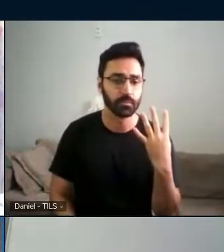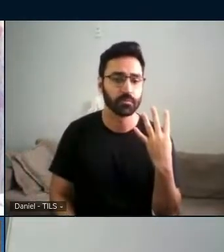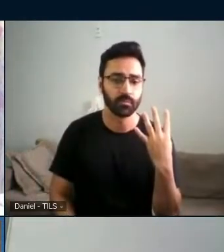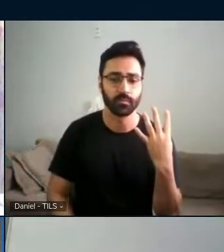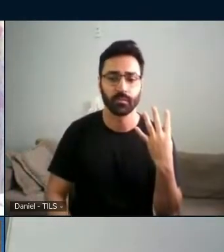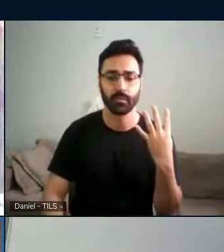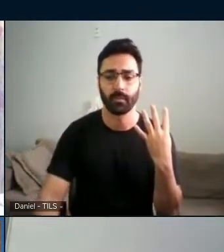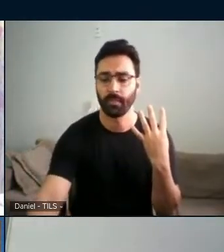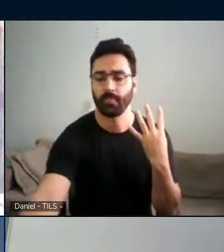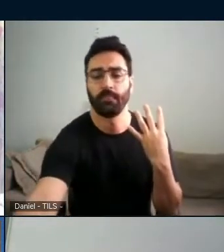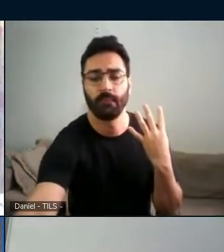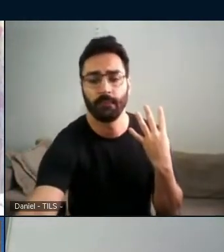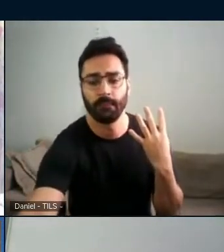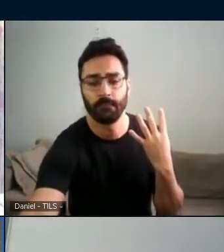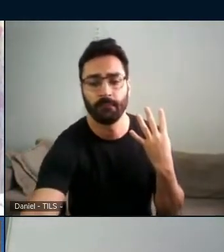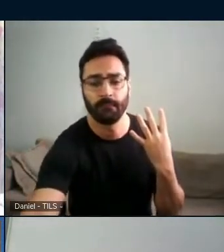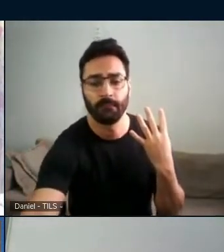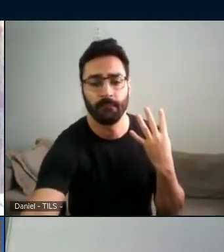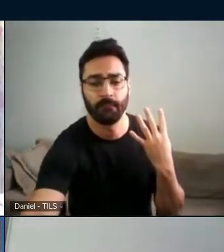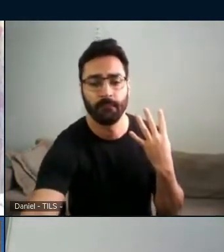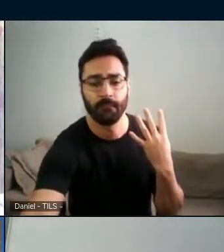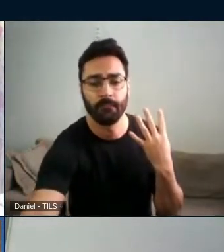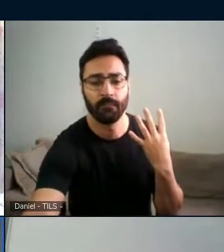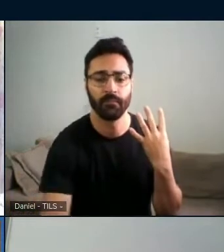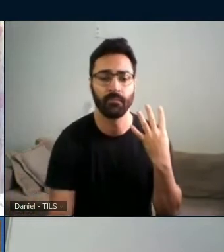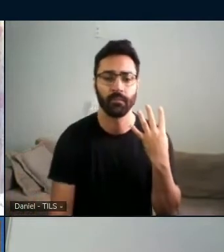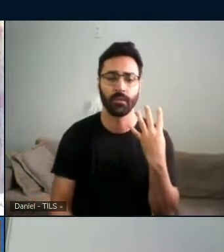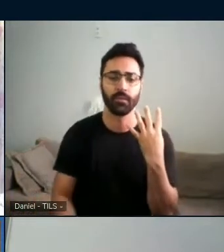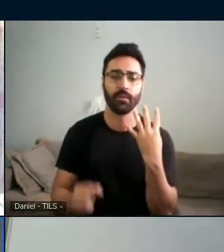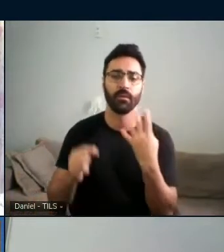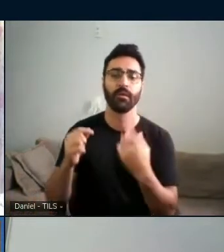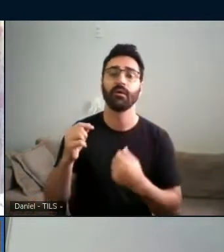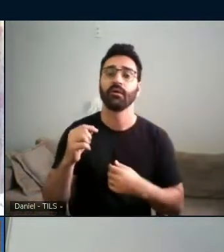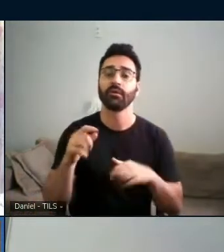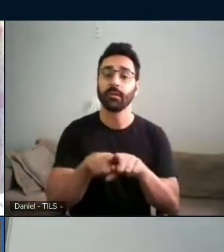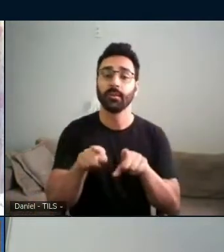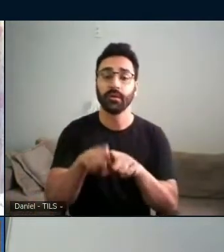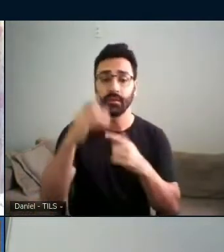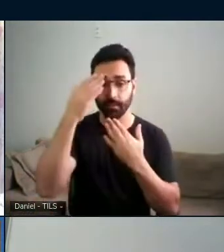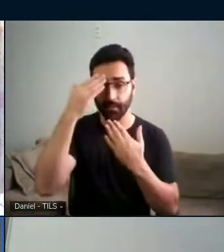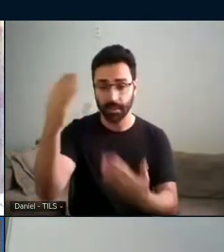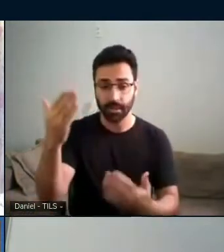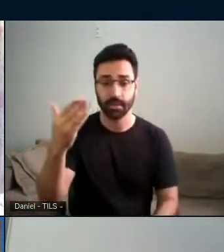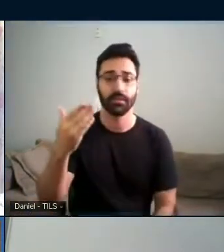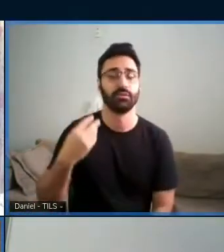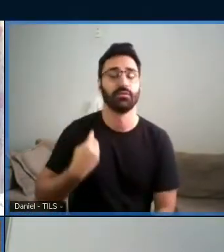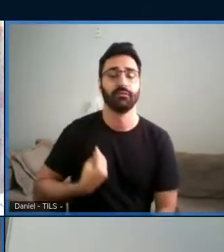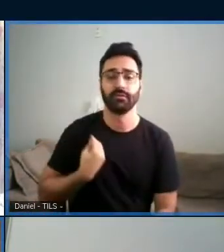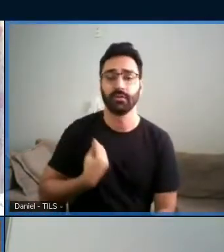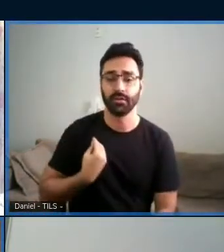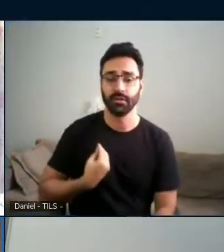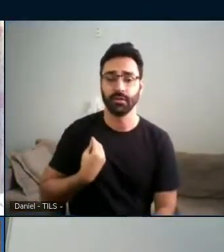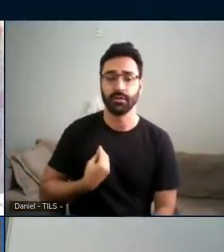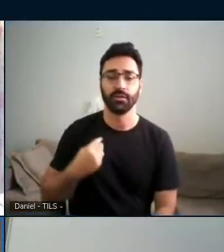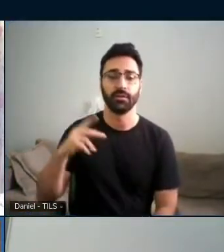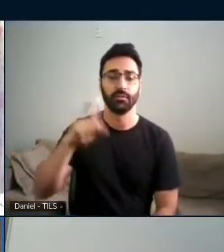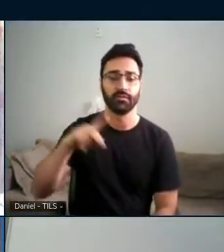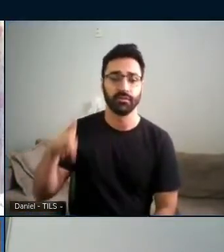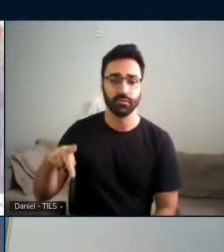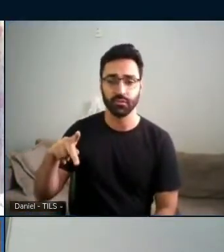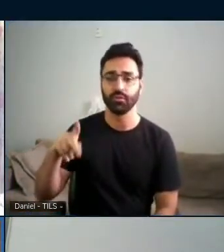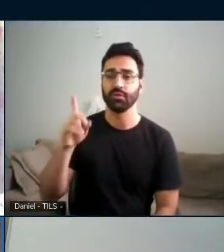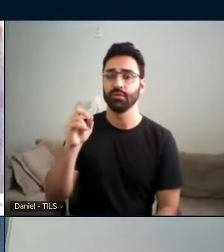traduzindo. E, inicialmente, agradecer a presença ilustre da professora,